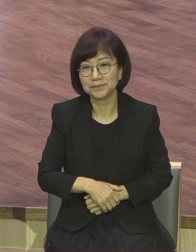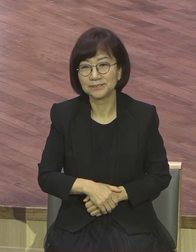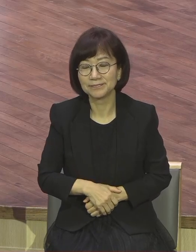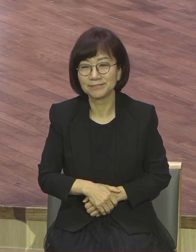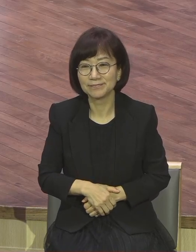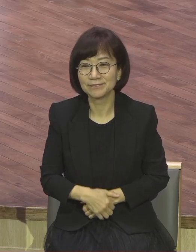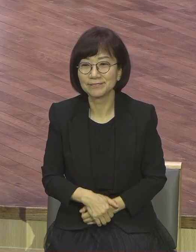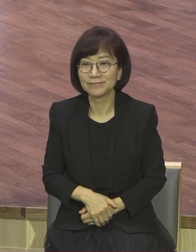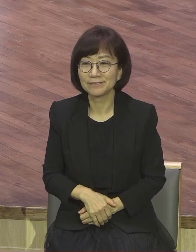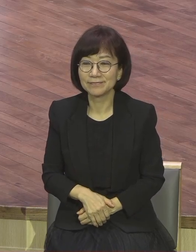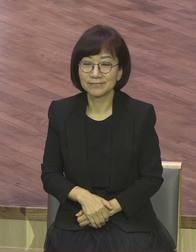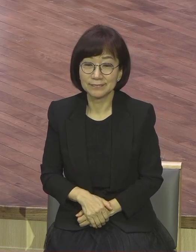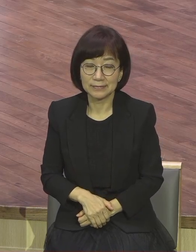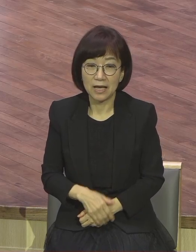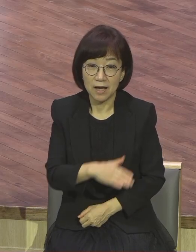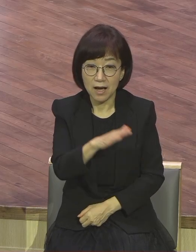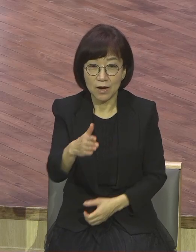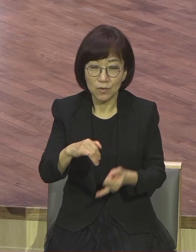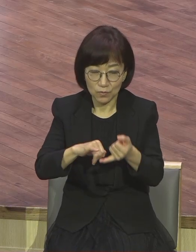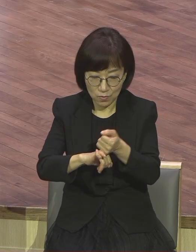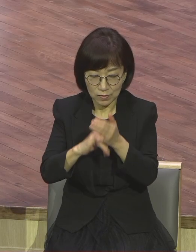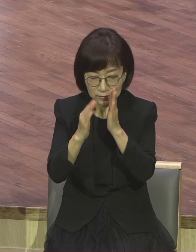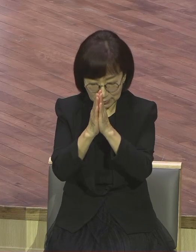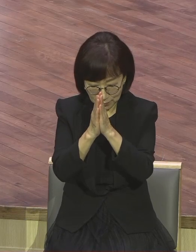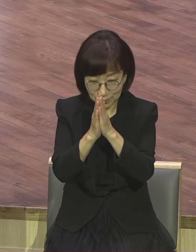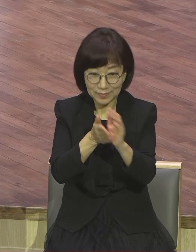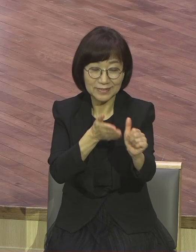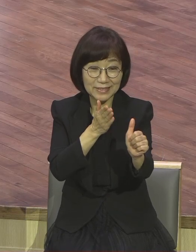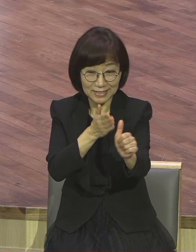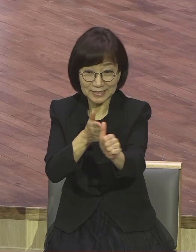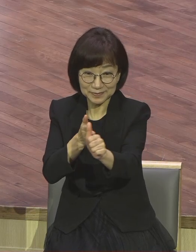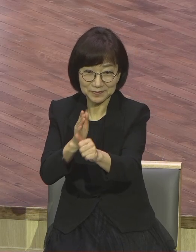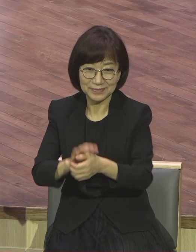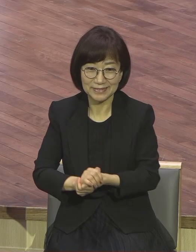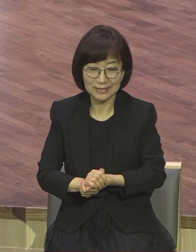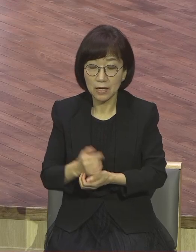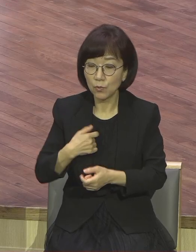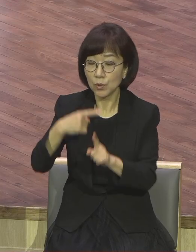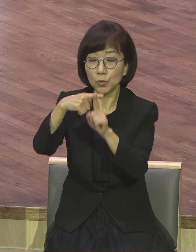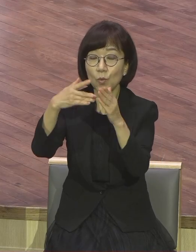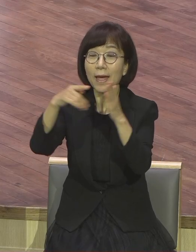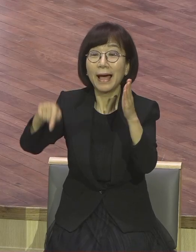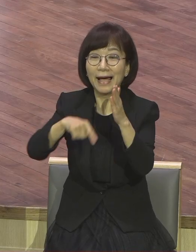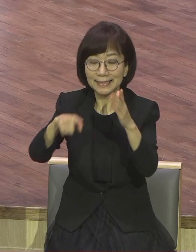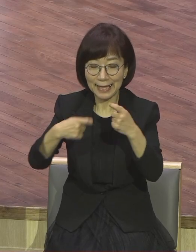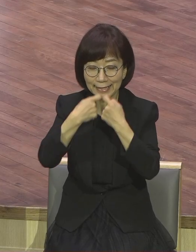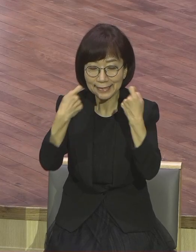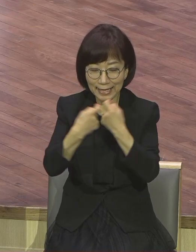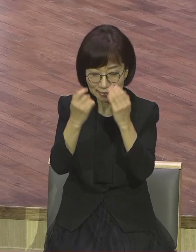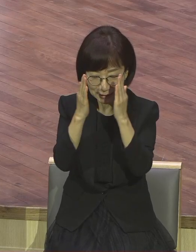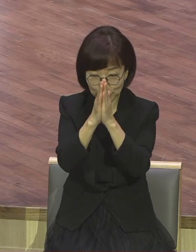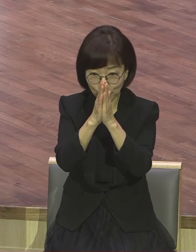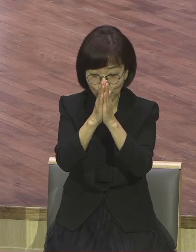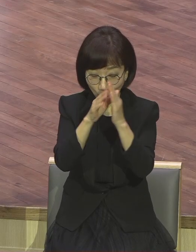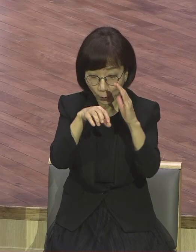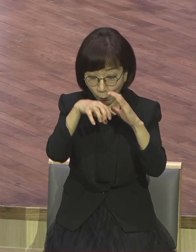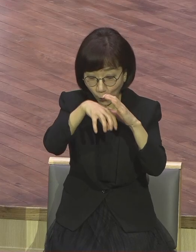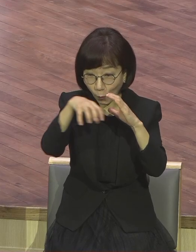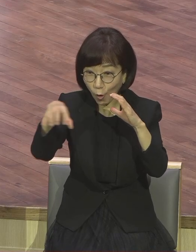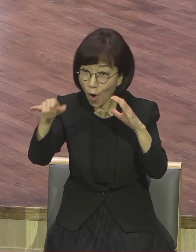실제로 기도하시기 바랍니다. 우리 교회는요. 개인 기도하라고 개인 기도구리에서 제가 소원했던 거예요. 평신도 때 제가 교회